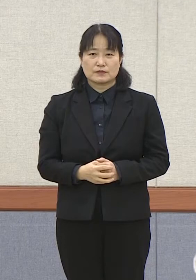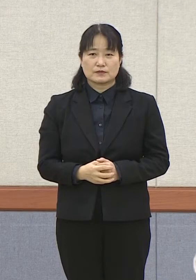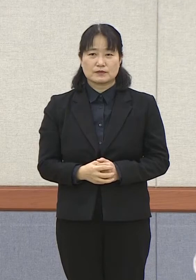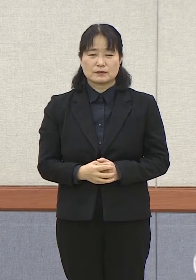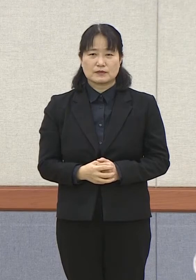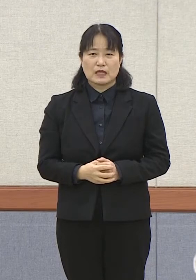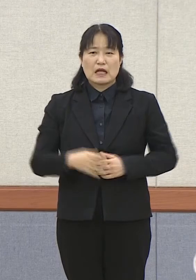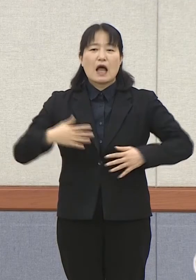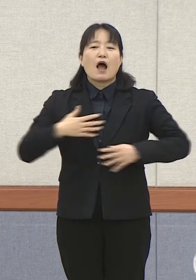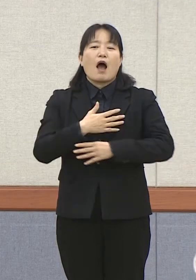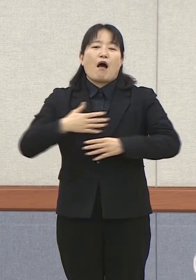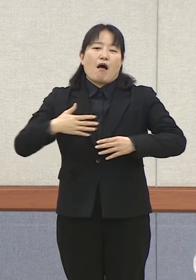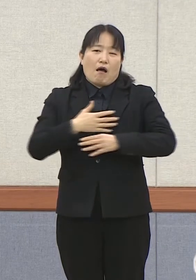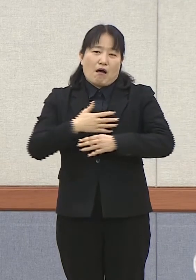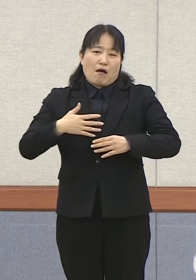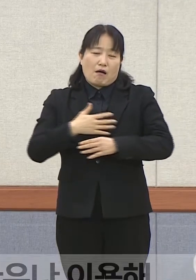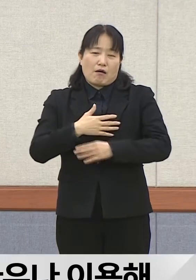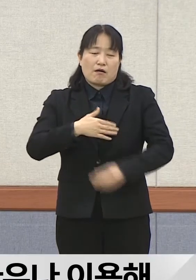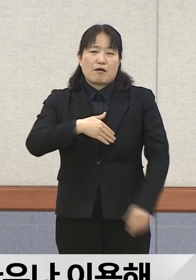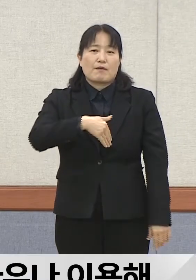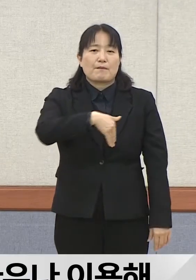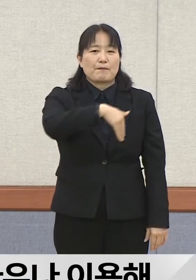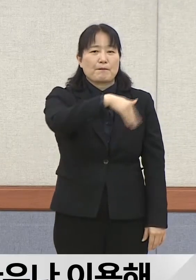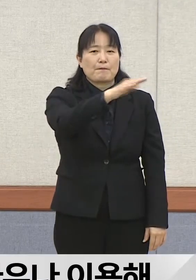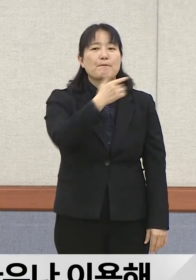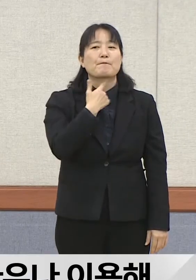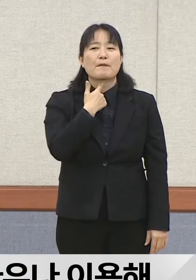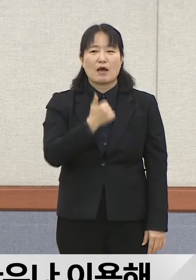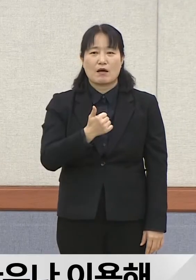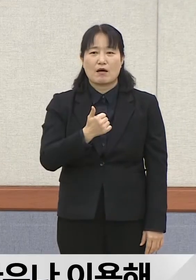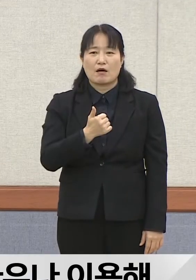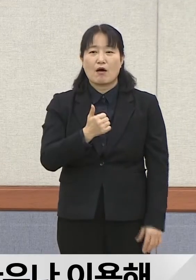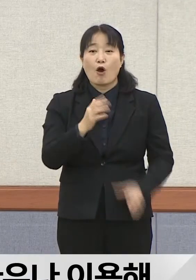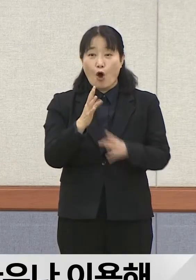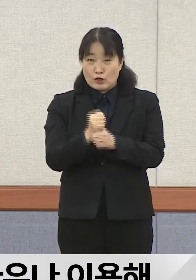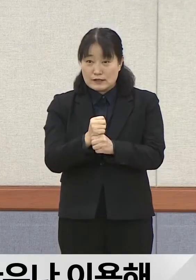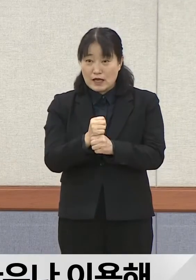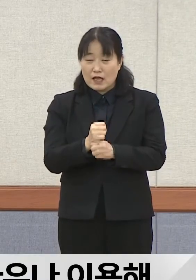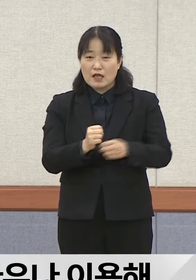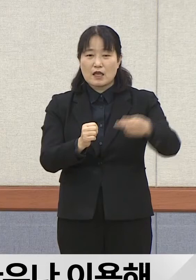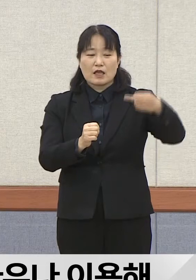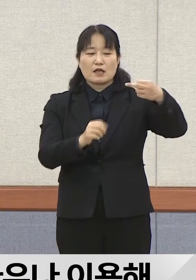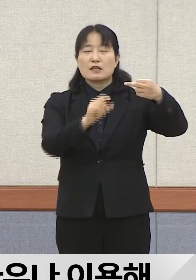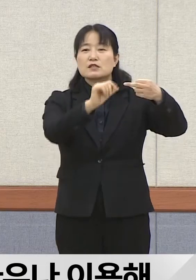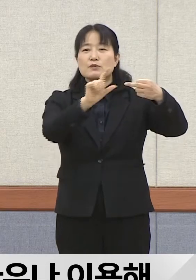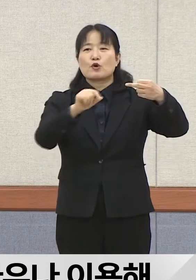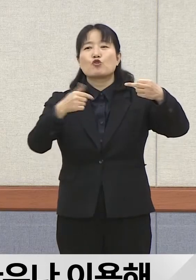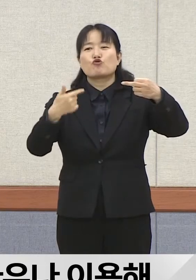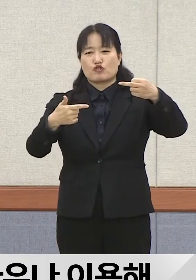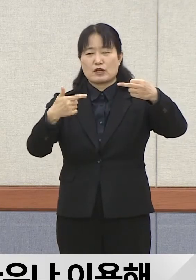사우나 이용이 있습니다. 사우나 이용이 12월 6일 날 사우나 지역 내